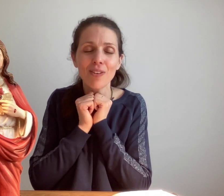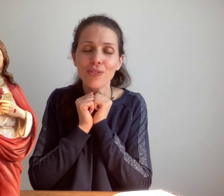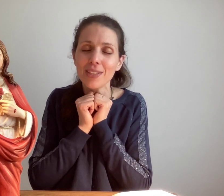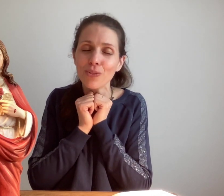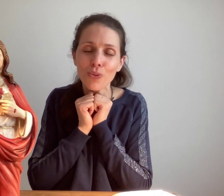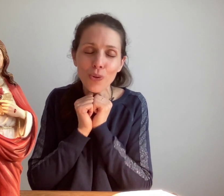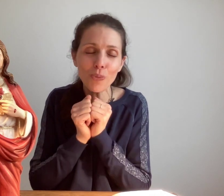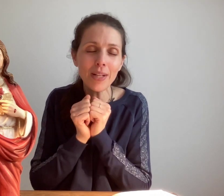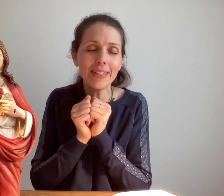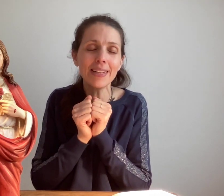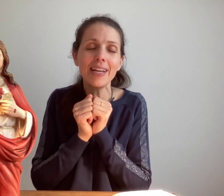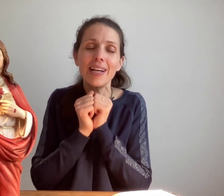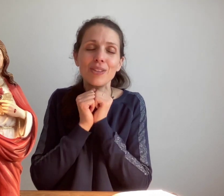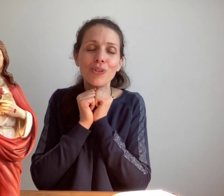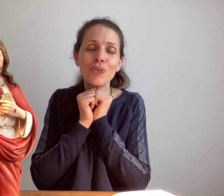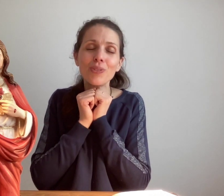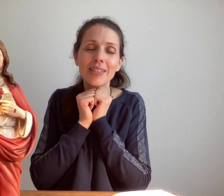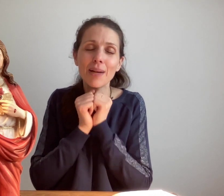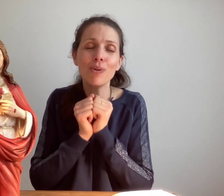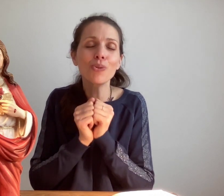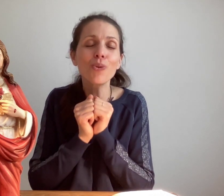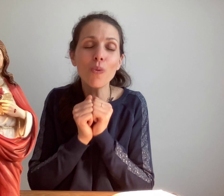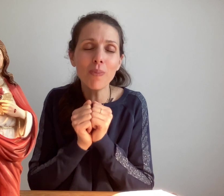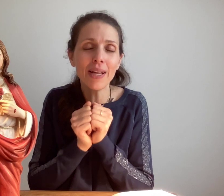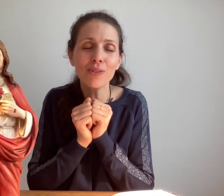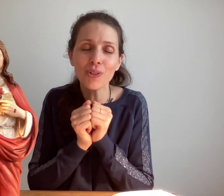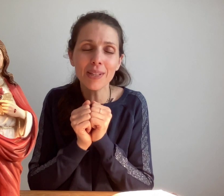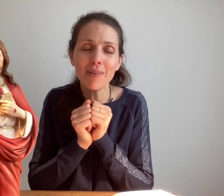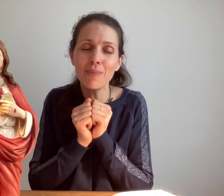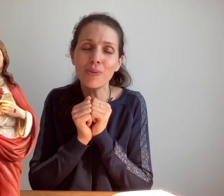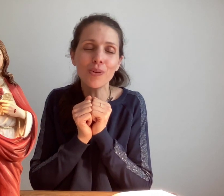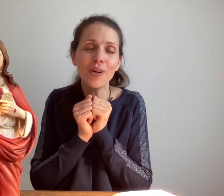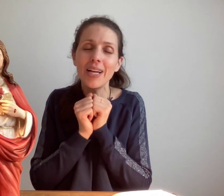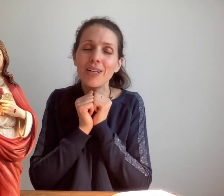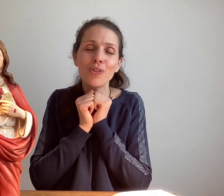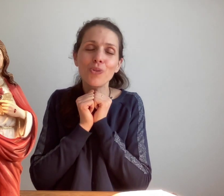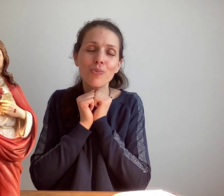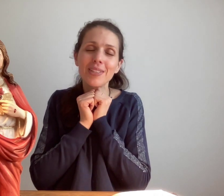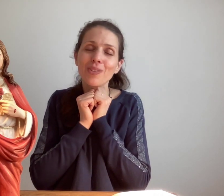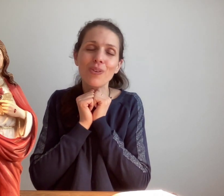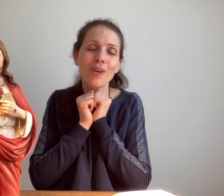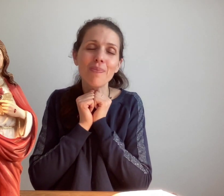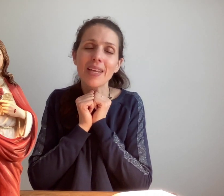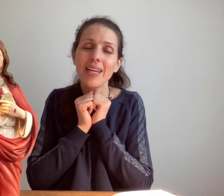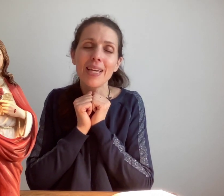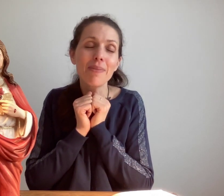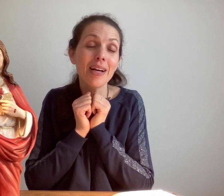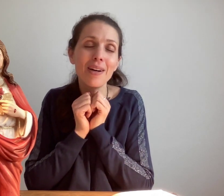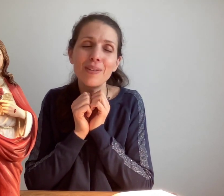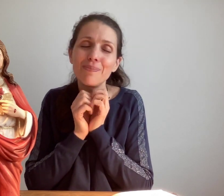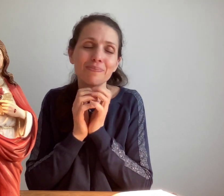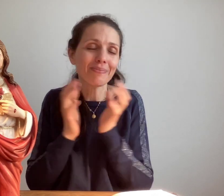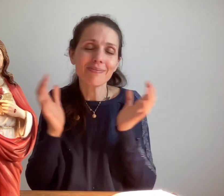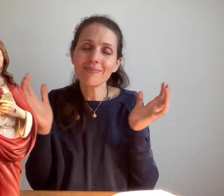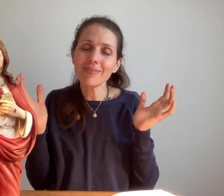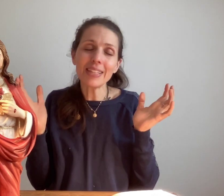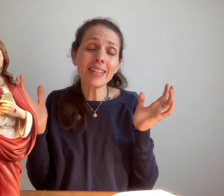volonté donne-nous l'humilité donne-nous cet abandon complet entre tes mains pour que nous puissions et bien t